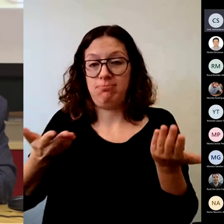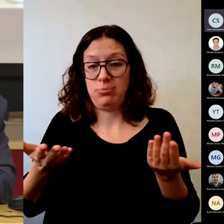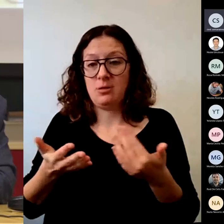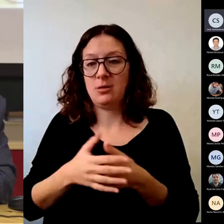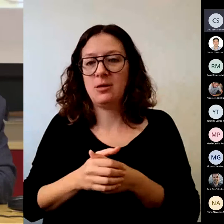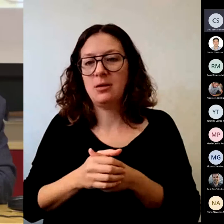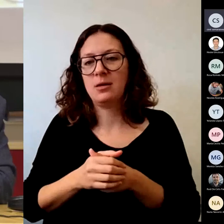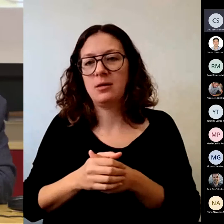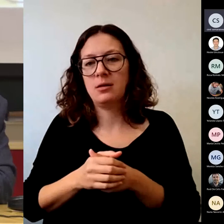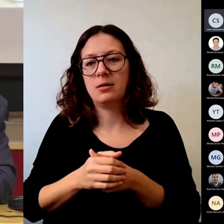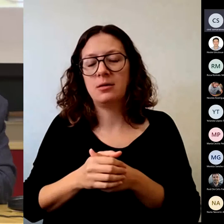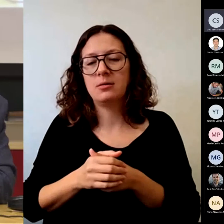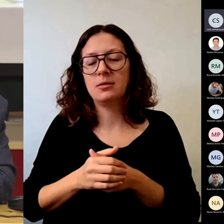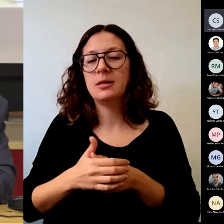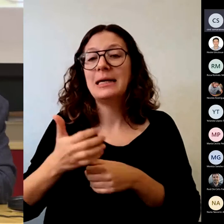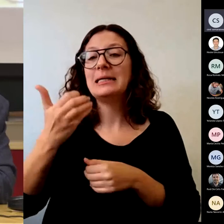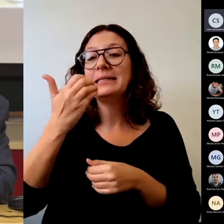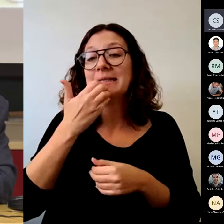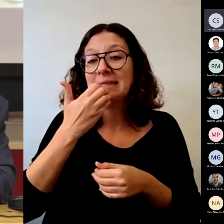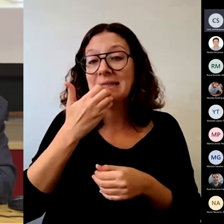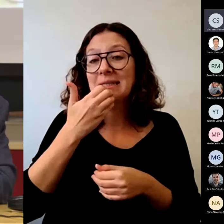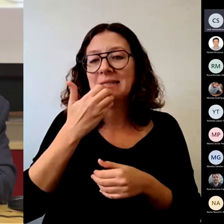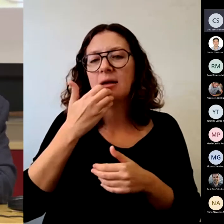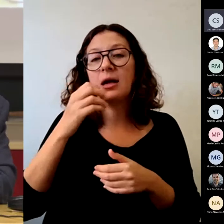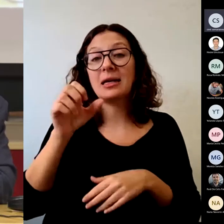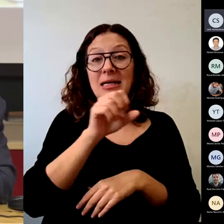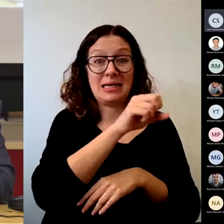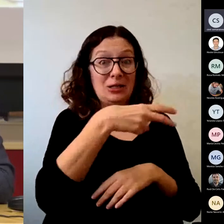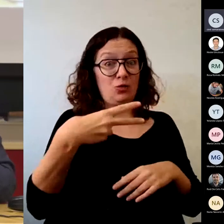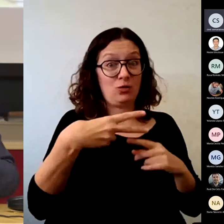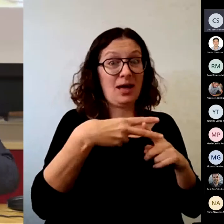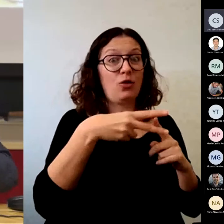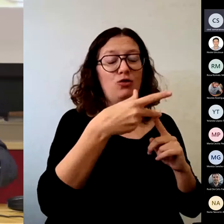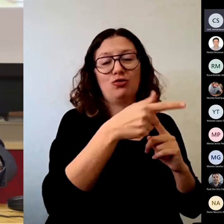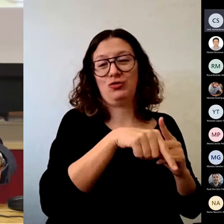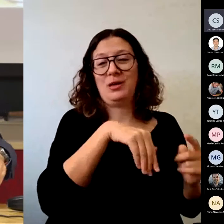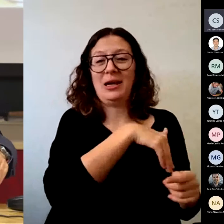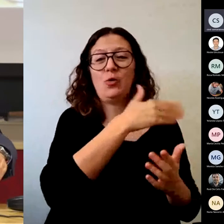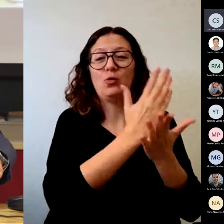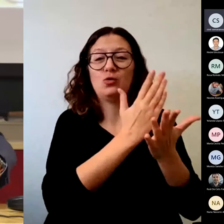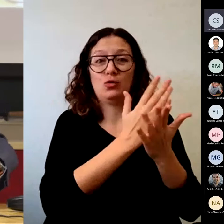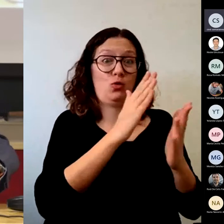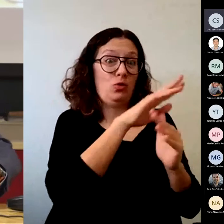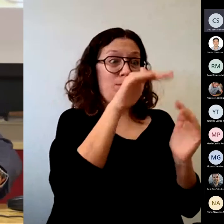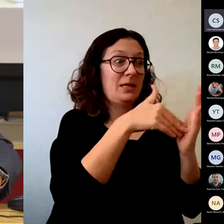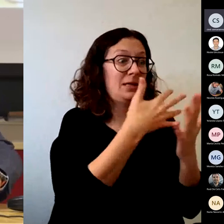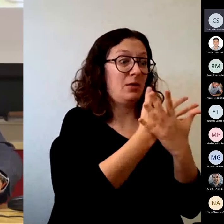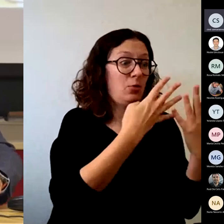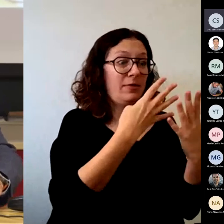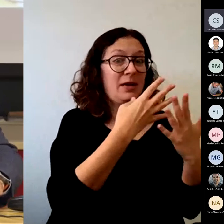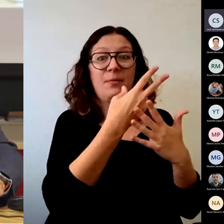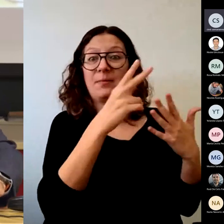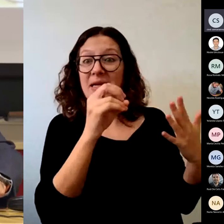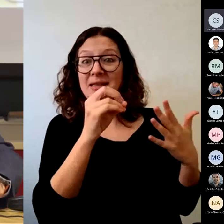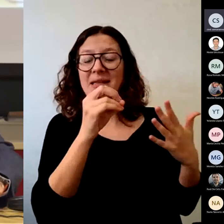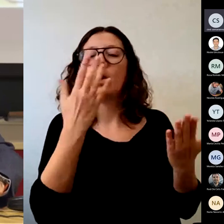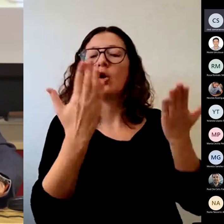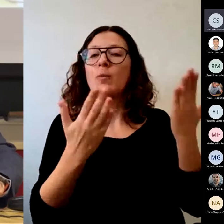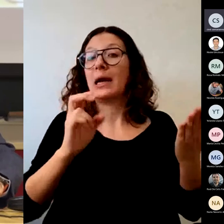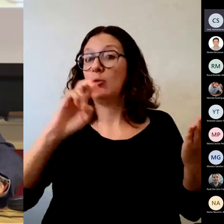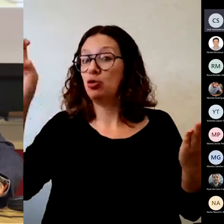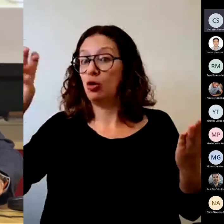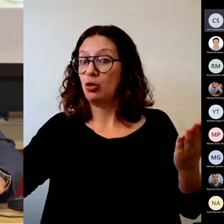si analizamos los resultados académicos de ese curso y los comparamos con los cursos anteriores en mismas asignaturas, pues, los resultados están distorsionados.